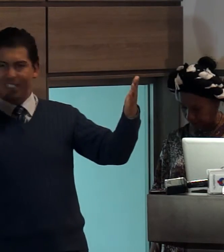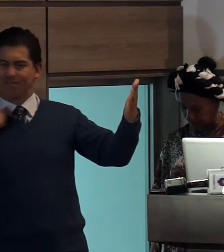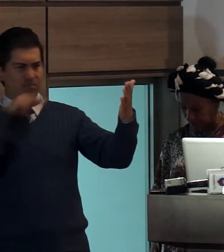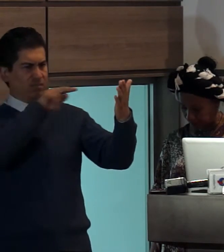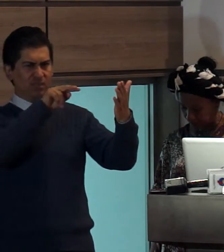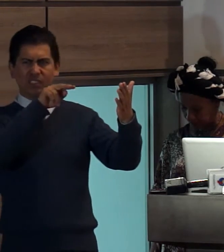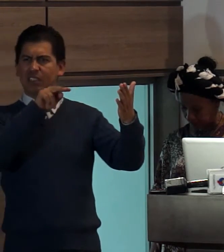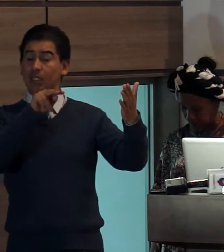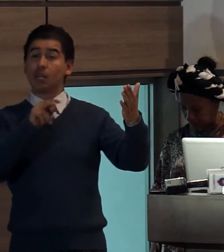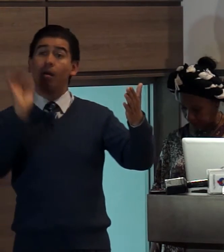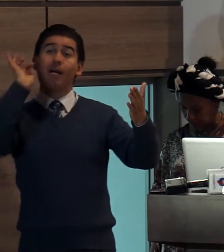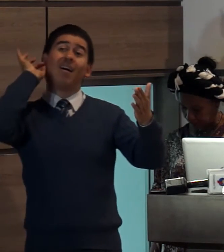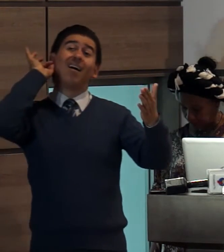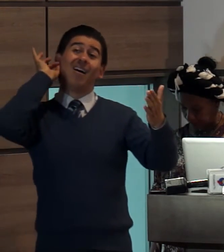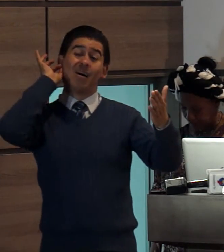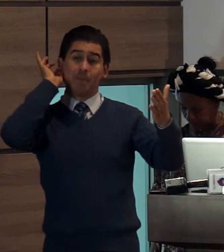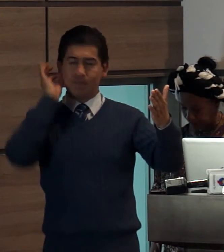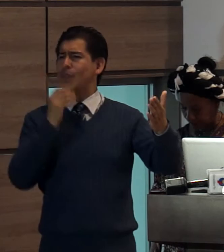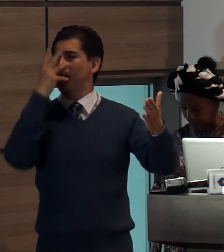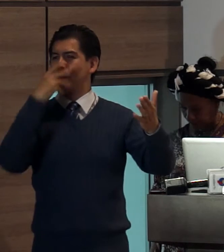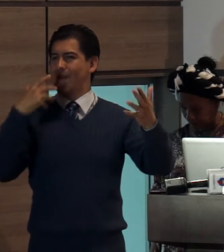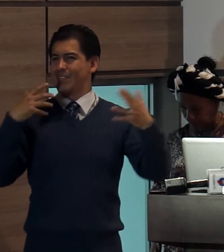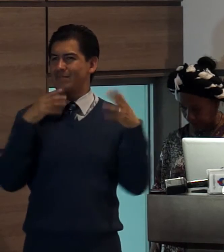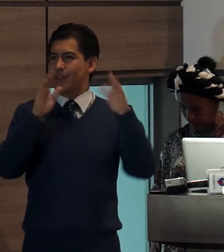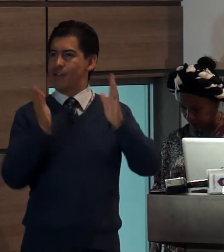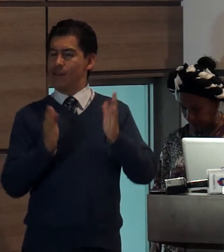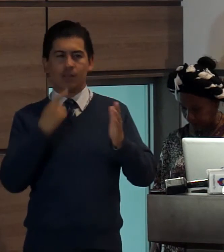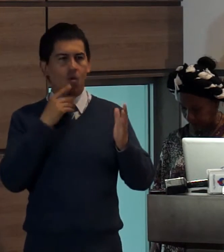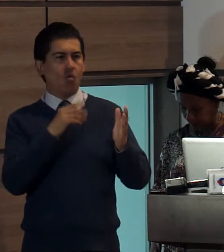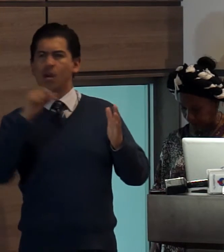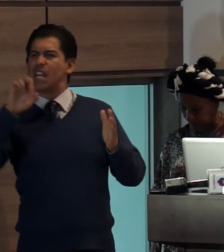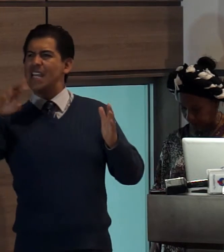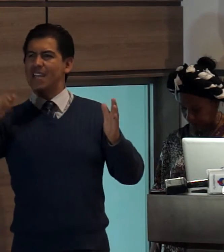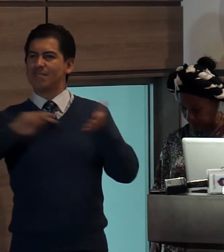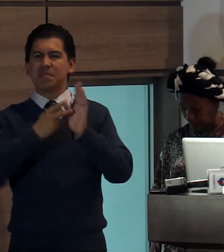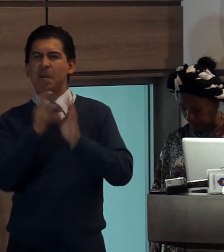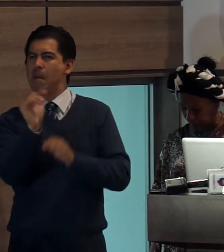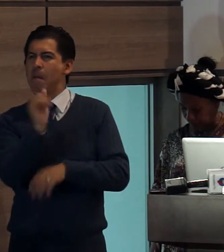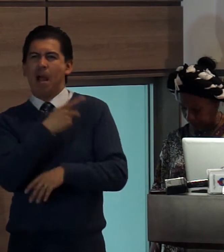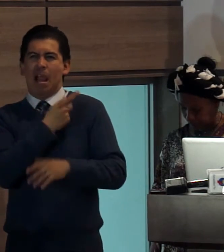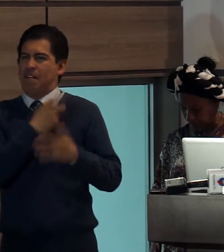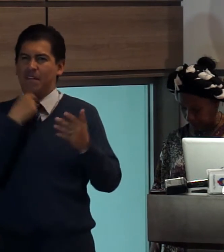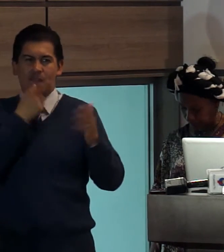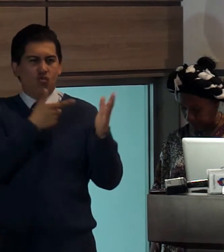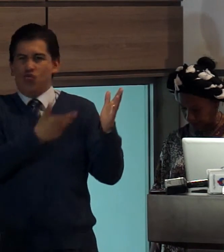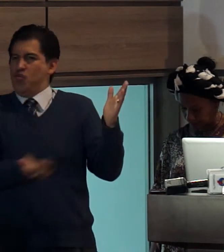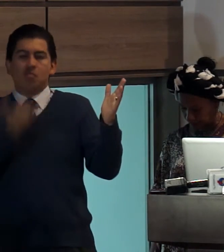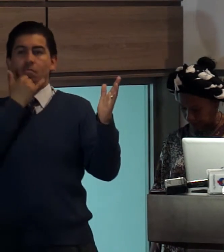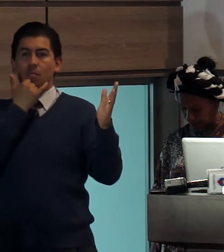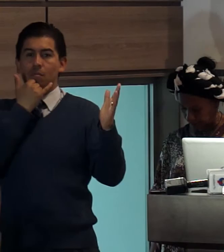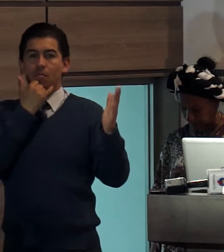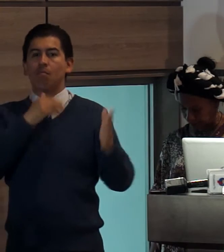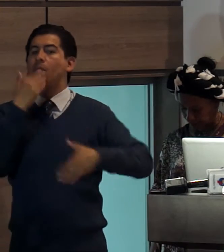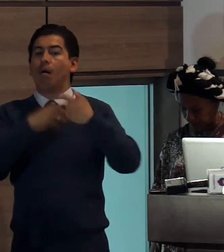de que mujeres estigmatizadas como gringas son una plaga social 2014